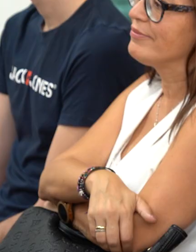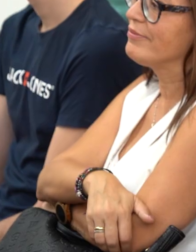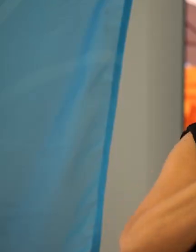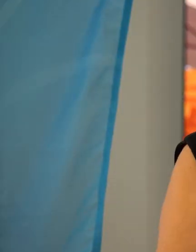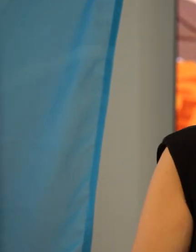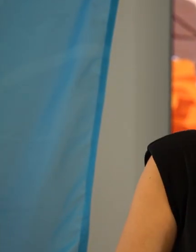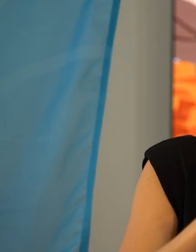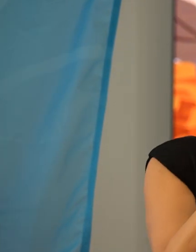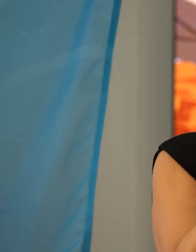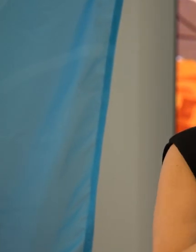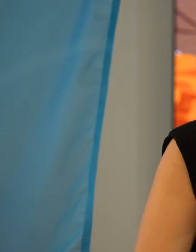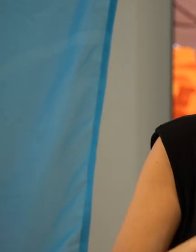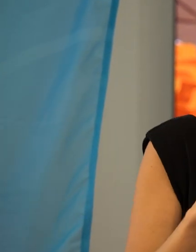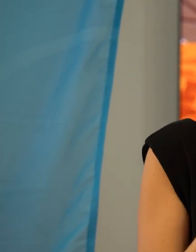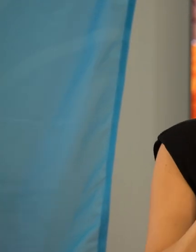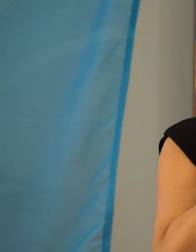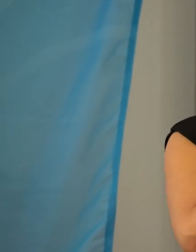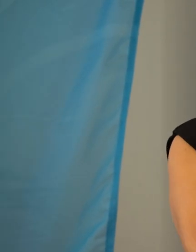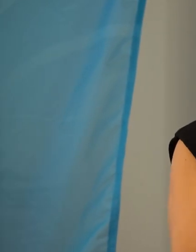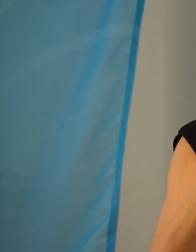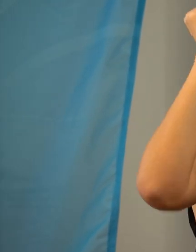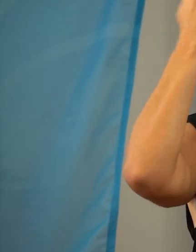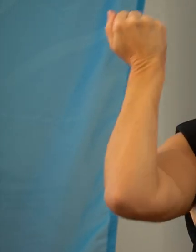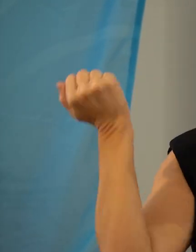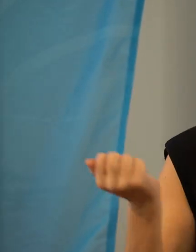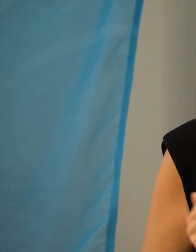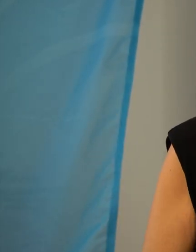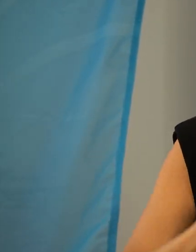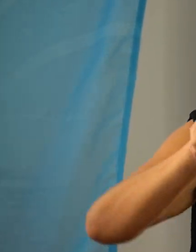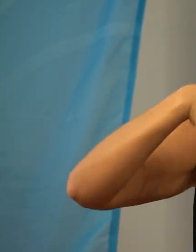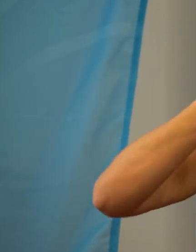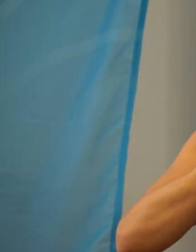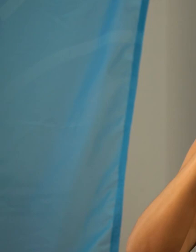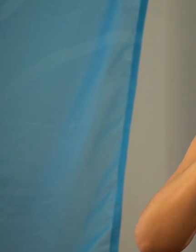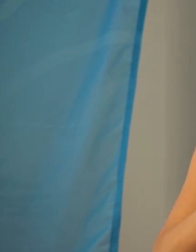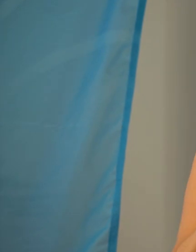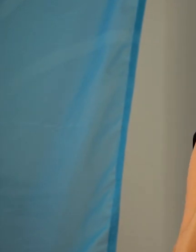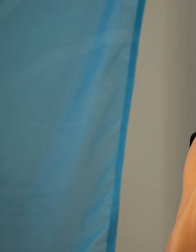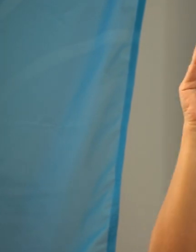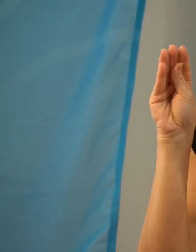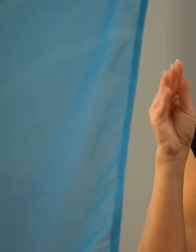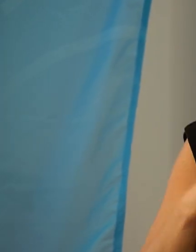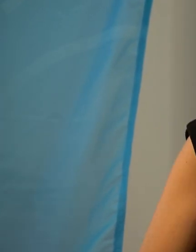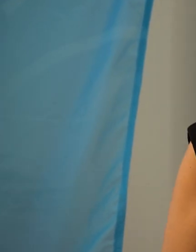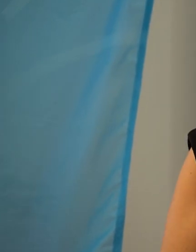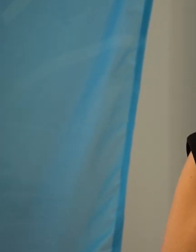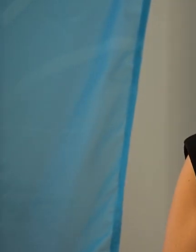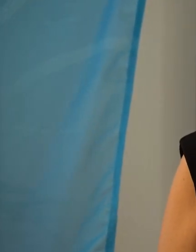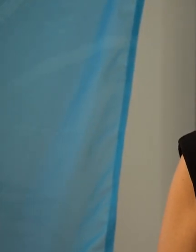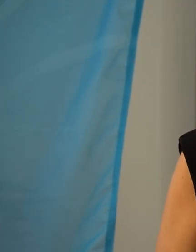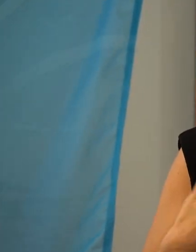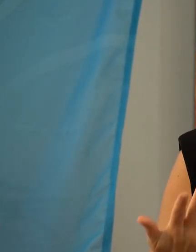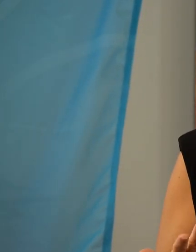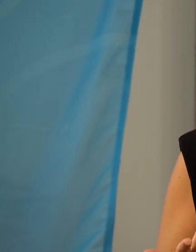escultóricos, arqueológicos y paleontológicos. Además, talleres de formación para la